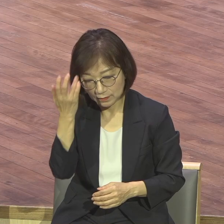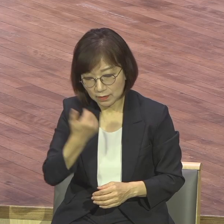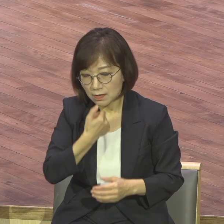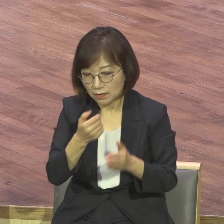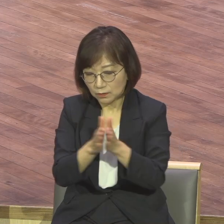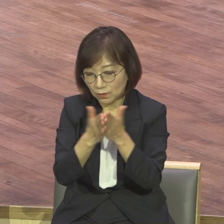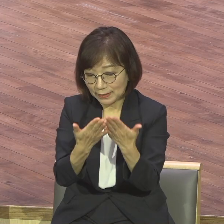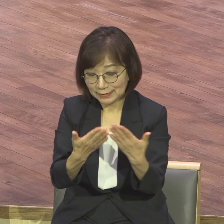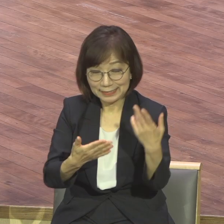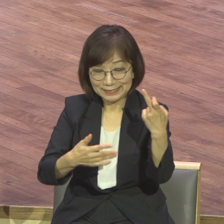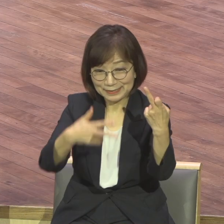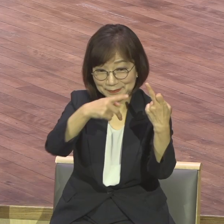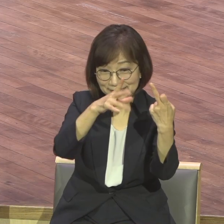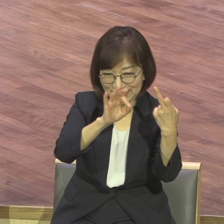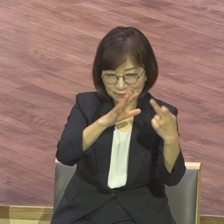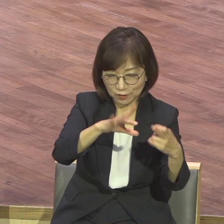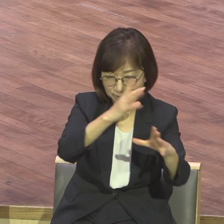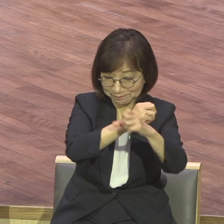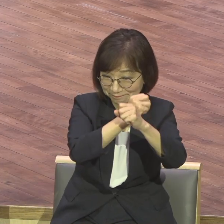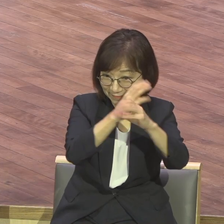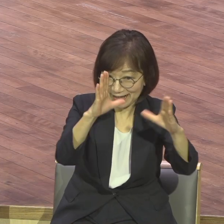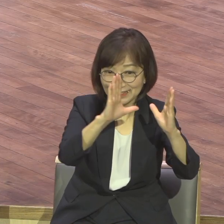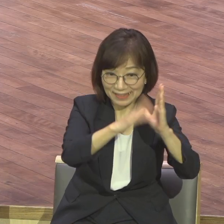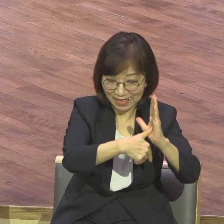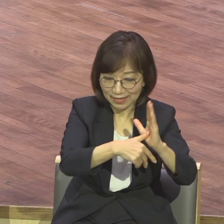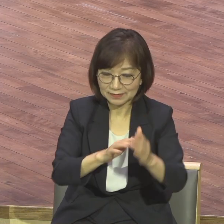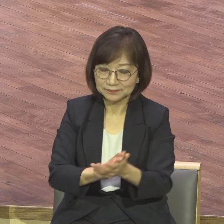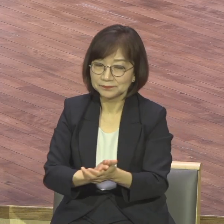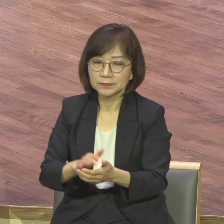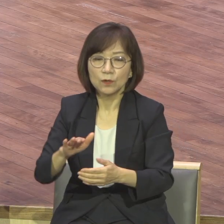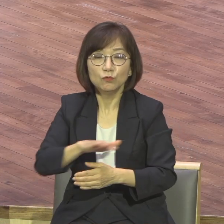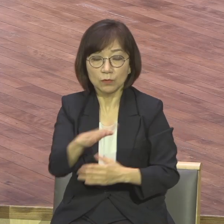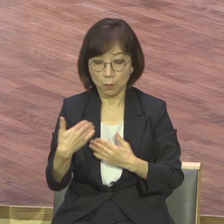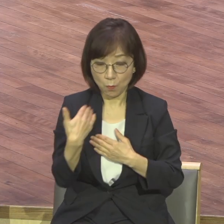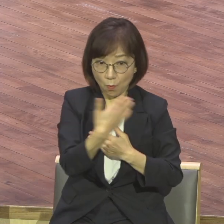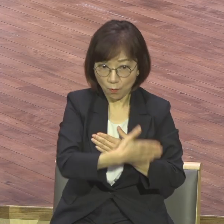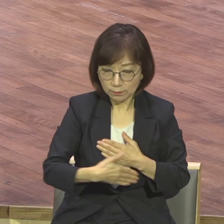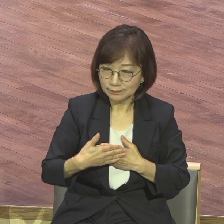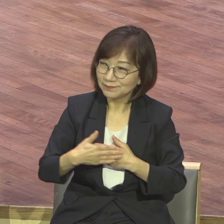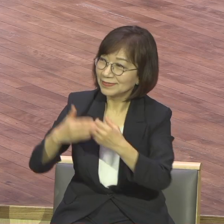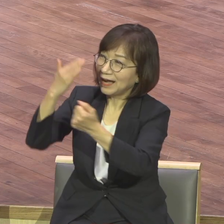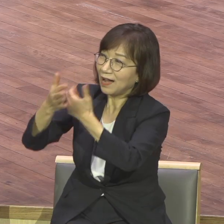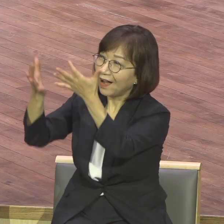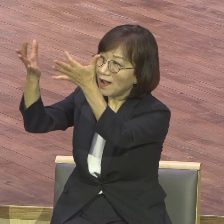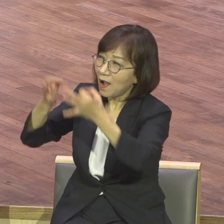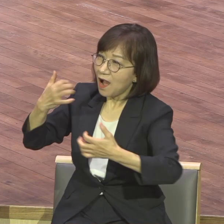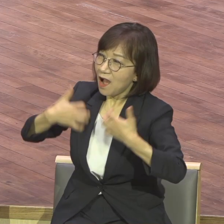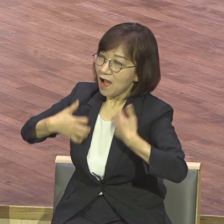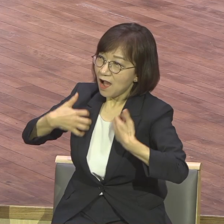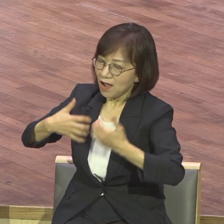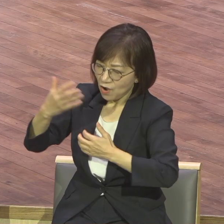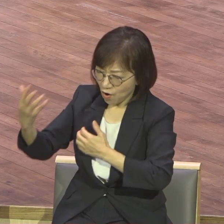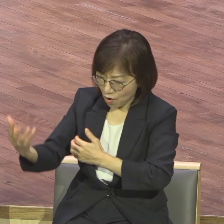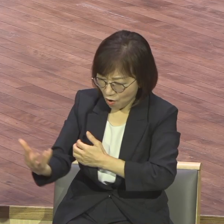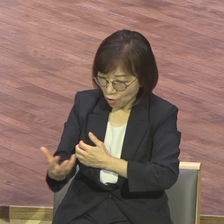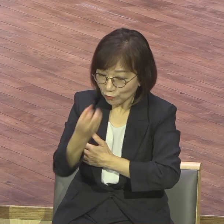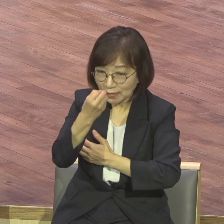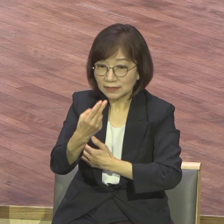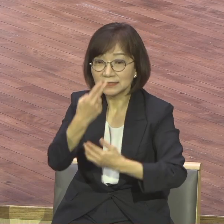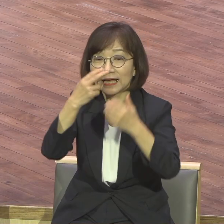시작하면서 사도 바오람 우리 몸을 하나님이 기뻐하시는 거룩한 산재물로